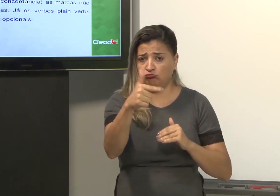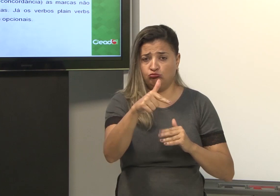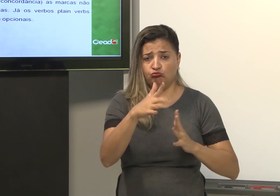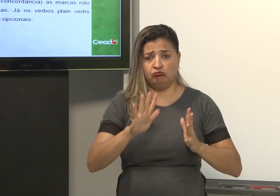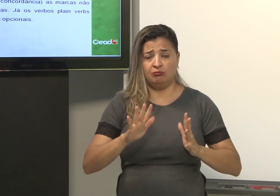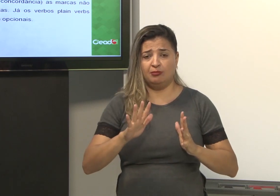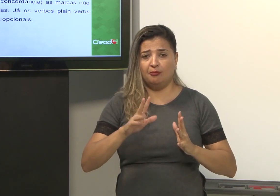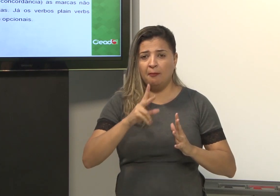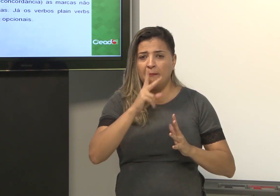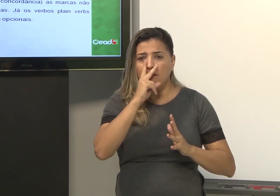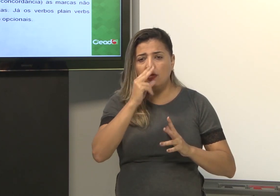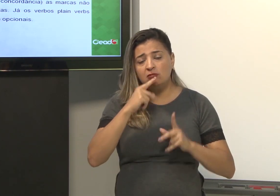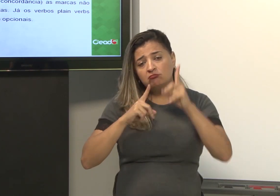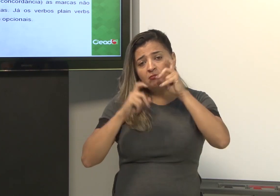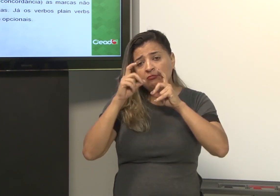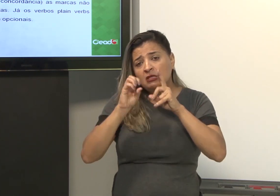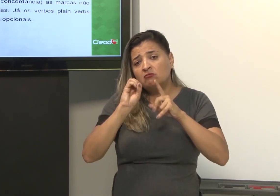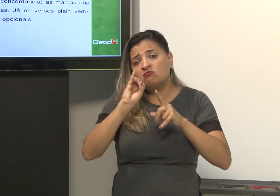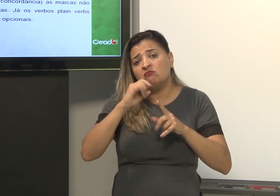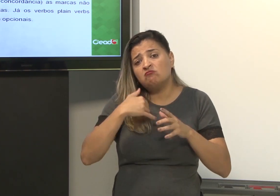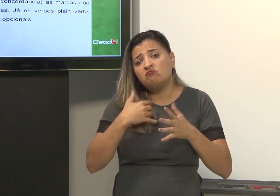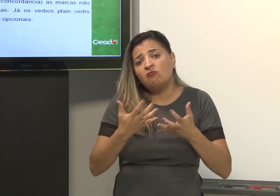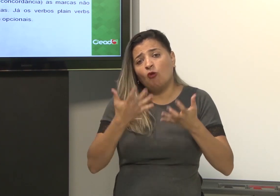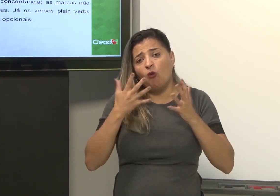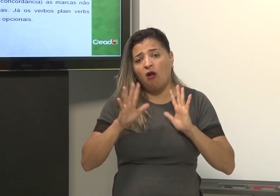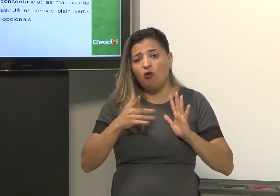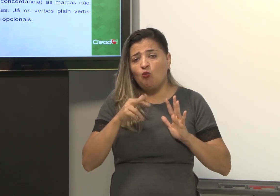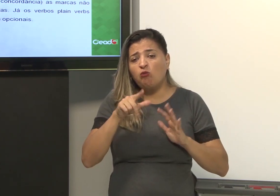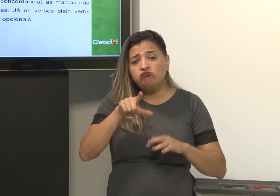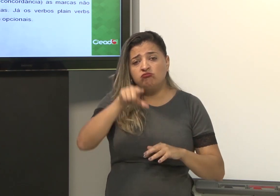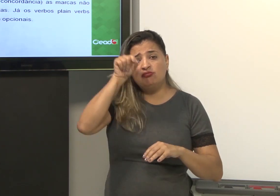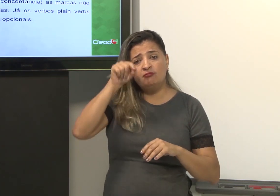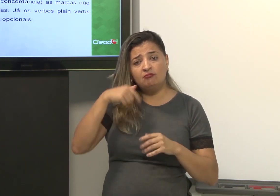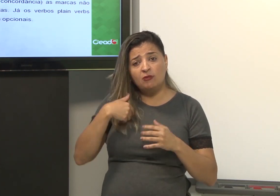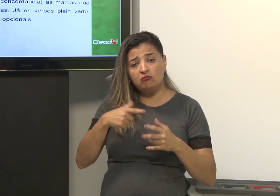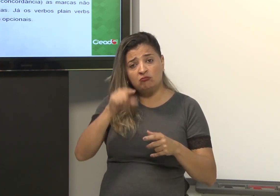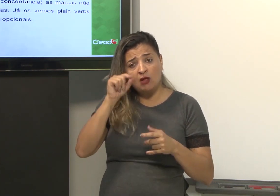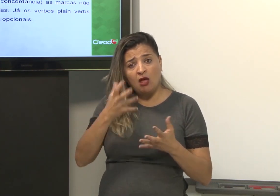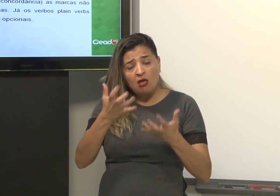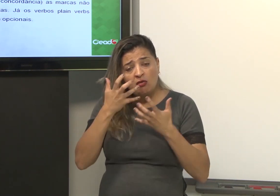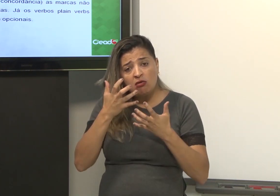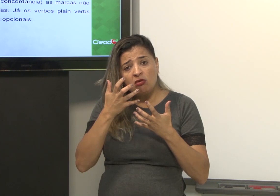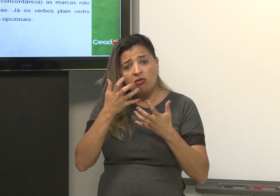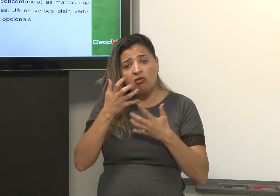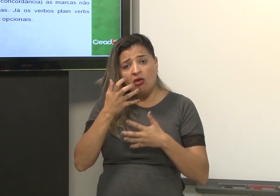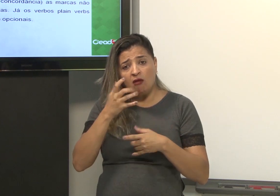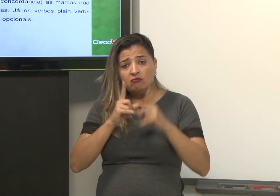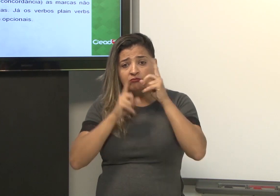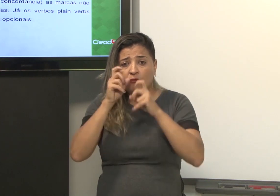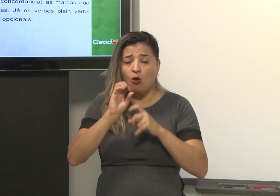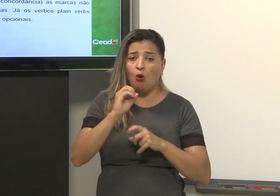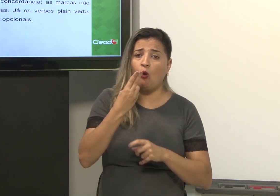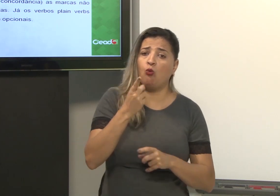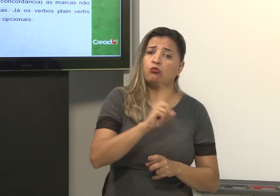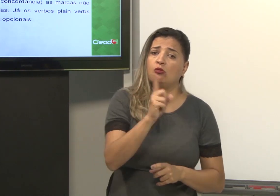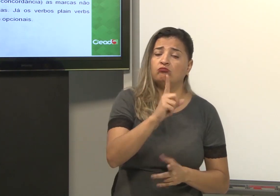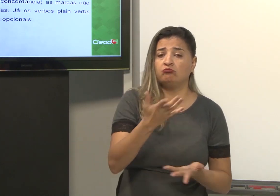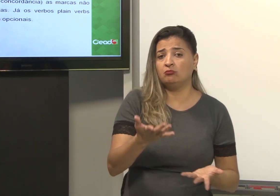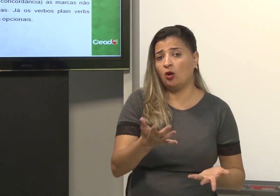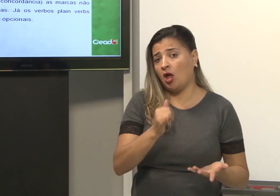Se o verbo com concordância não tem expressão, se eu escolho, eu quero usar a expressão ou não